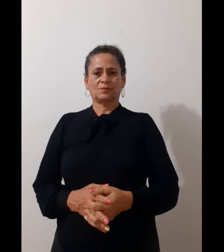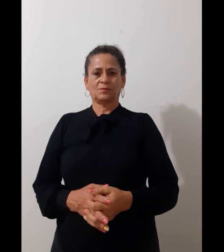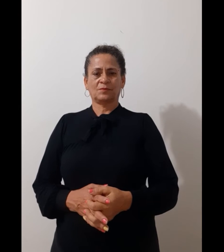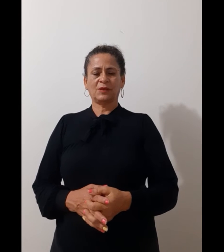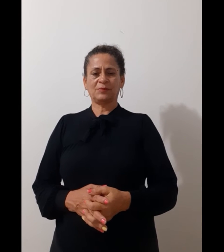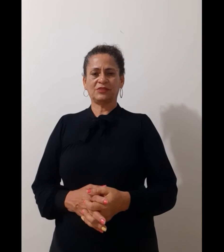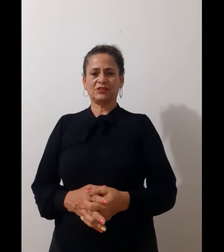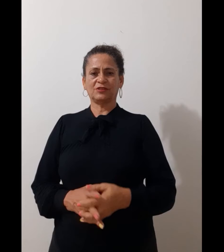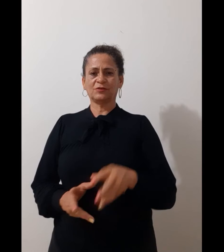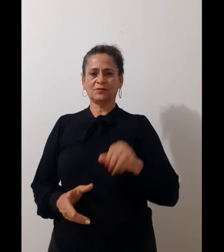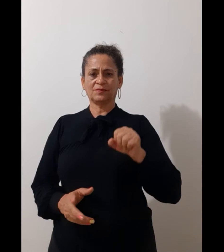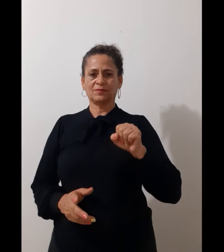Repetindo.